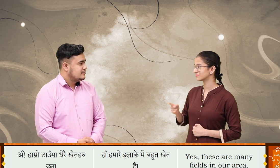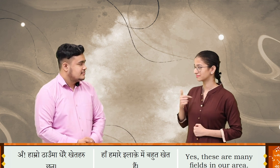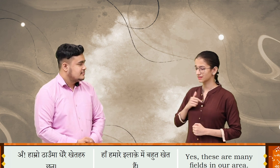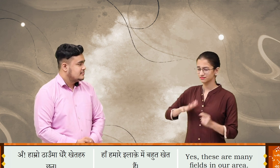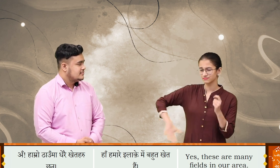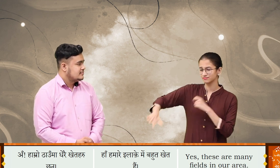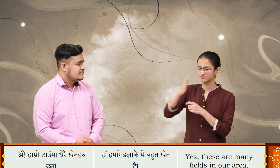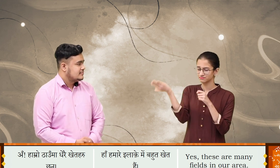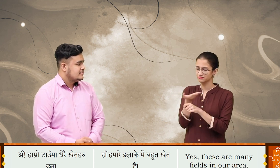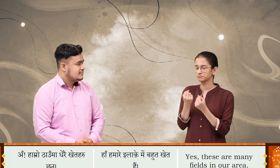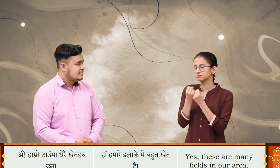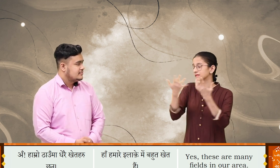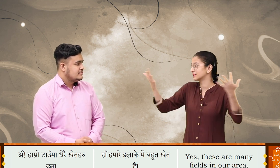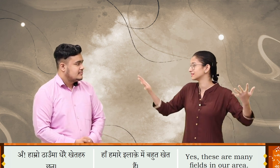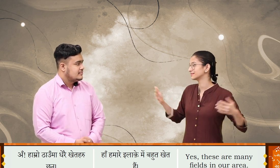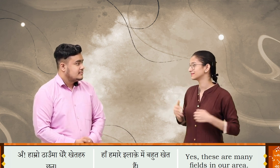हाम्रो ठाउं मा धेरे ही खेत अरू छन